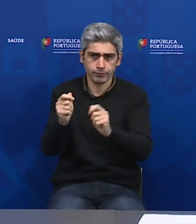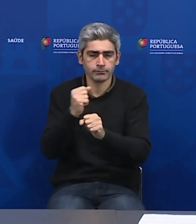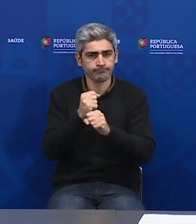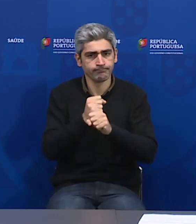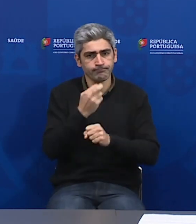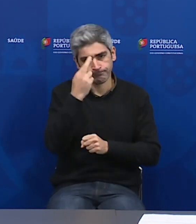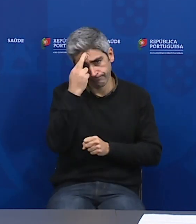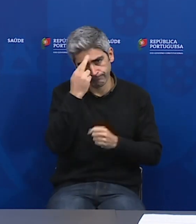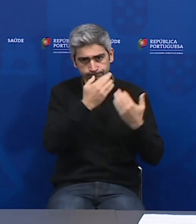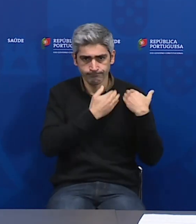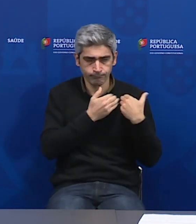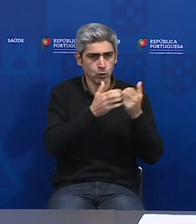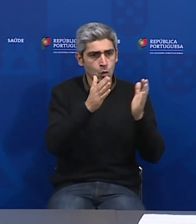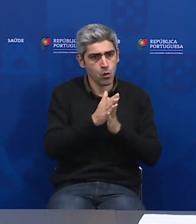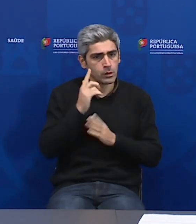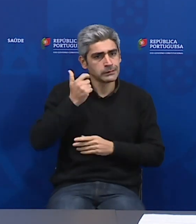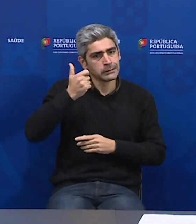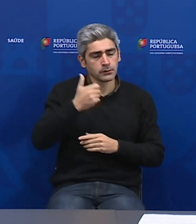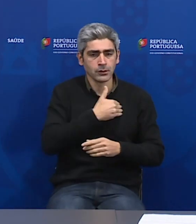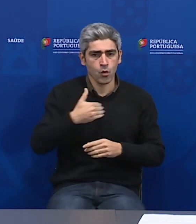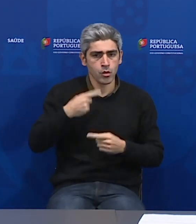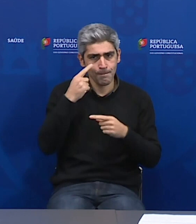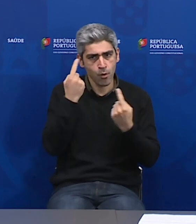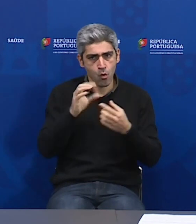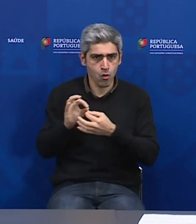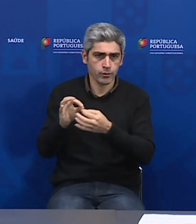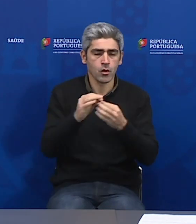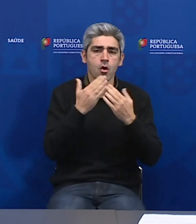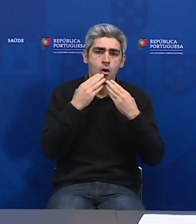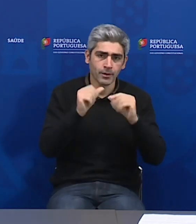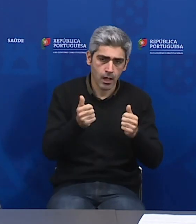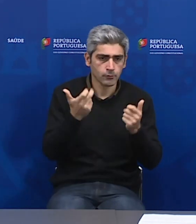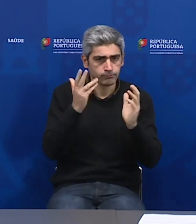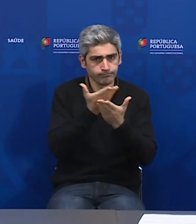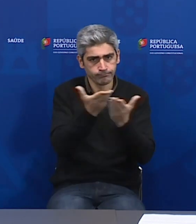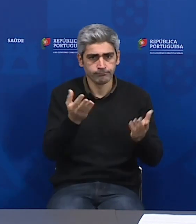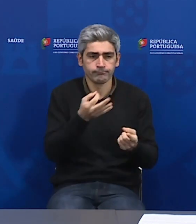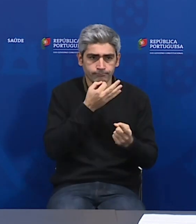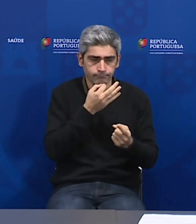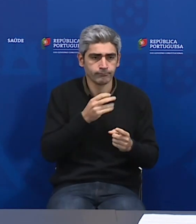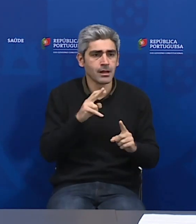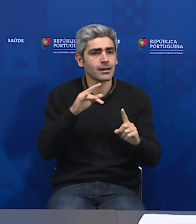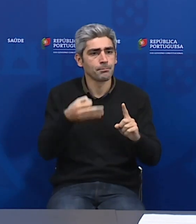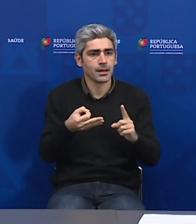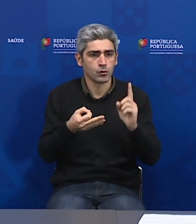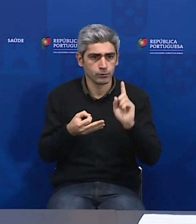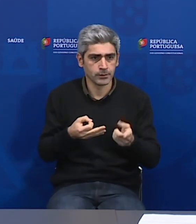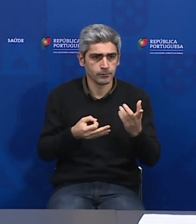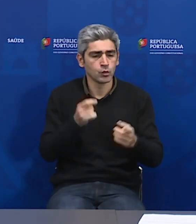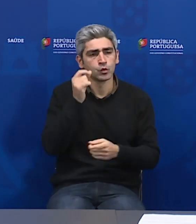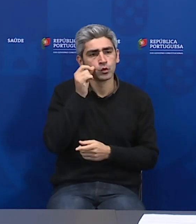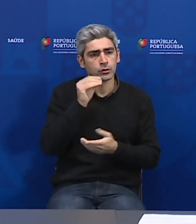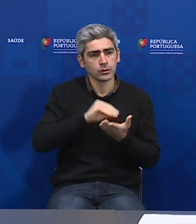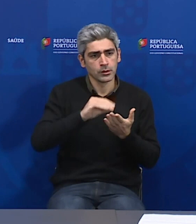de facto, somos todos agentes de saúde pública. Muito obrigado. Ficamos agora ao vosso dispor. Em seguida, o se está